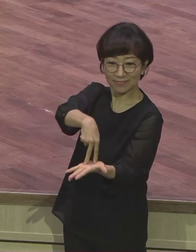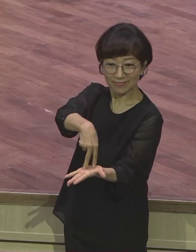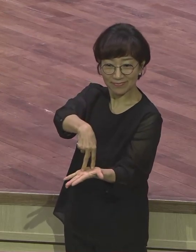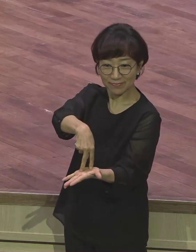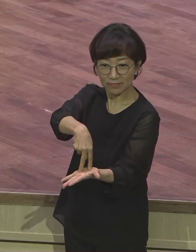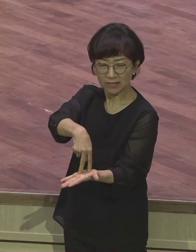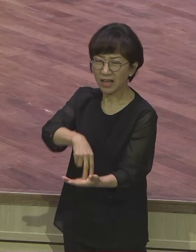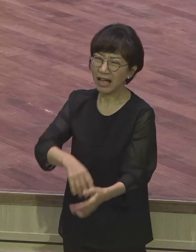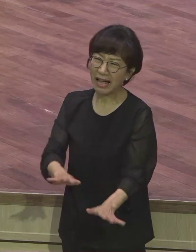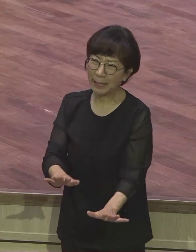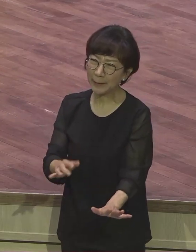아이고 좀 더 자자.